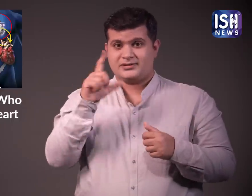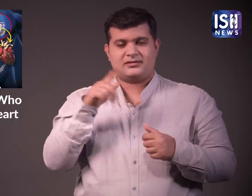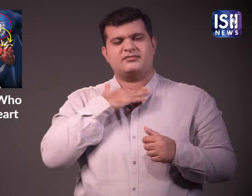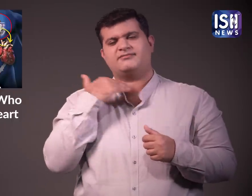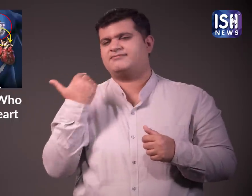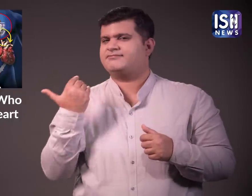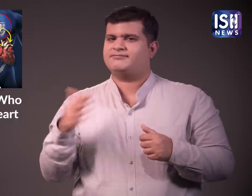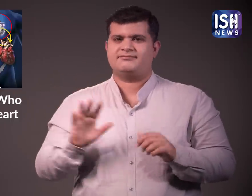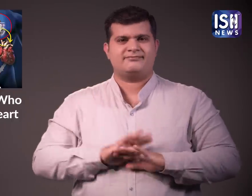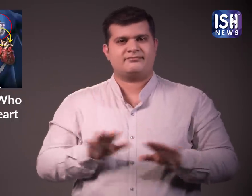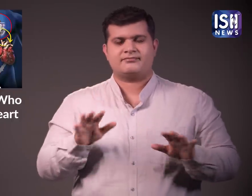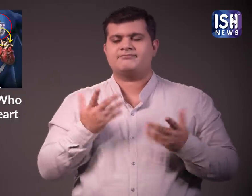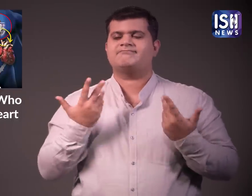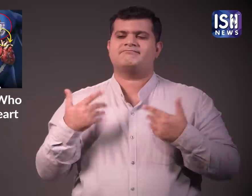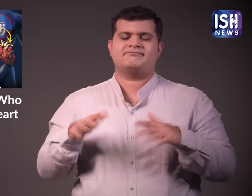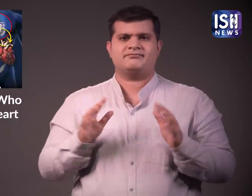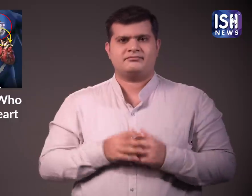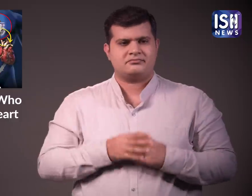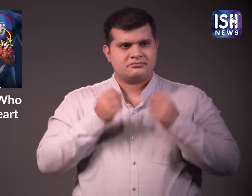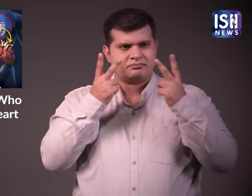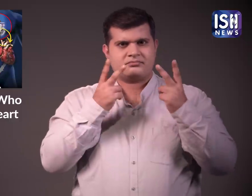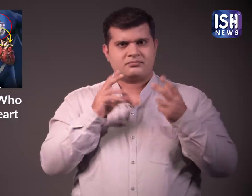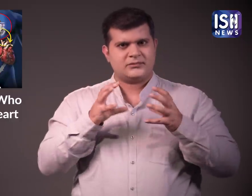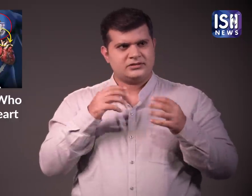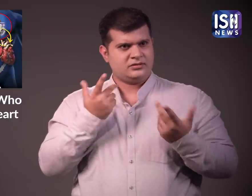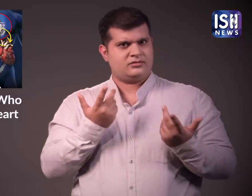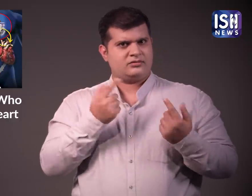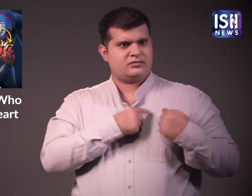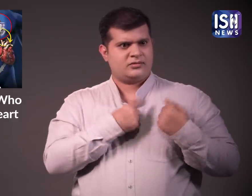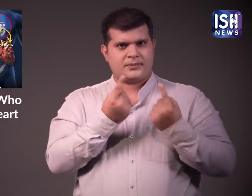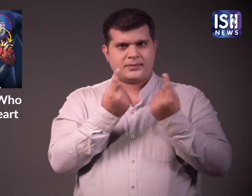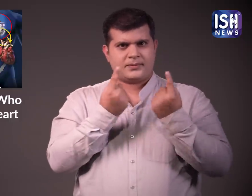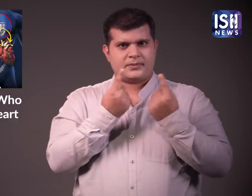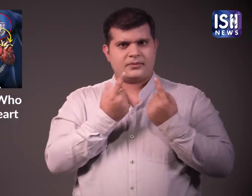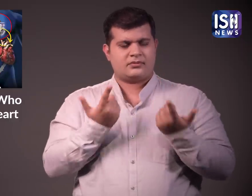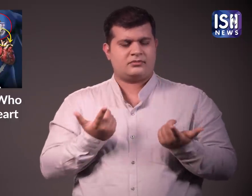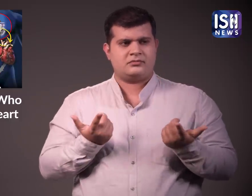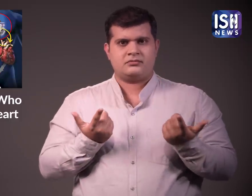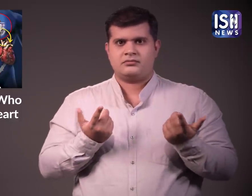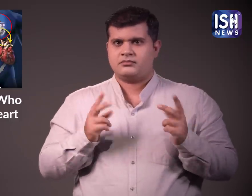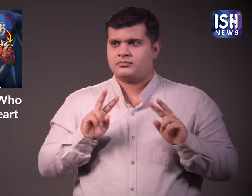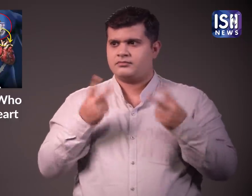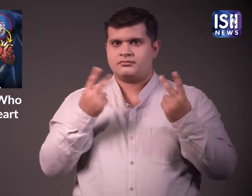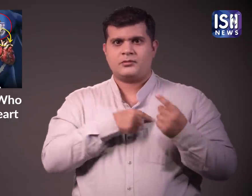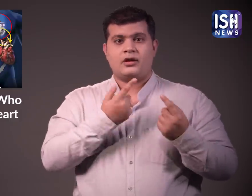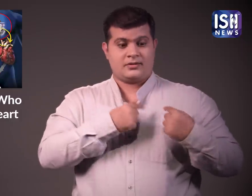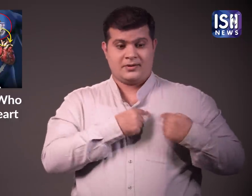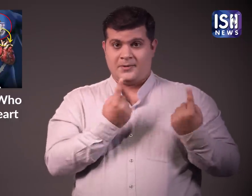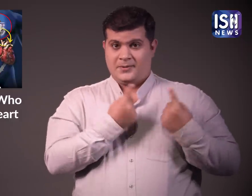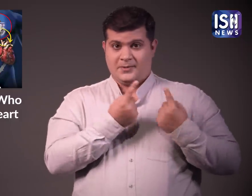दुख की बात है कि उनका निदन हो गया क्या अनोटी अवधार्ना है आम दोर पर रुदय वह होता है